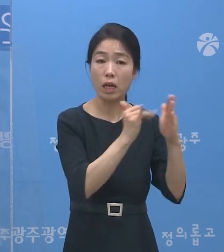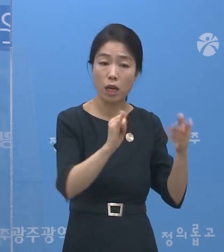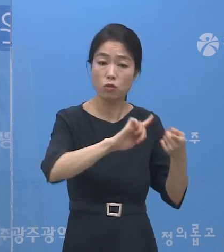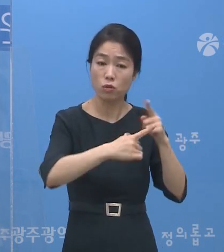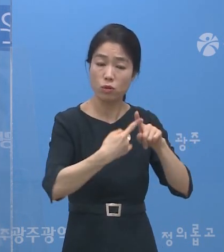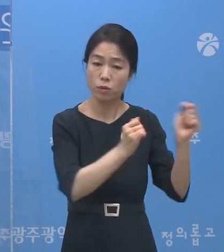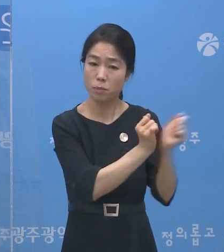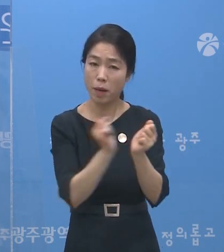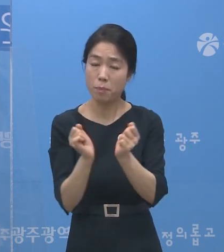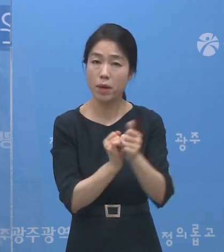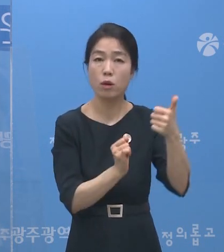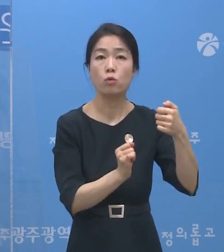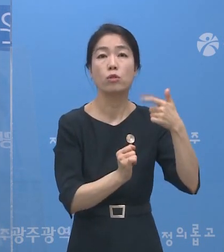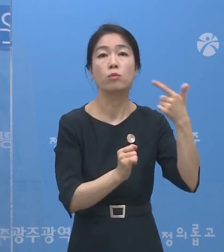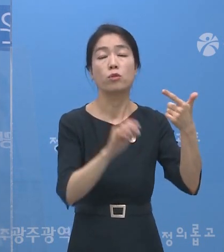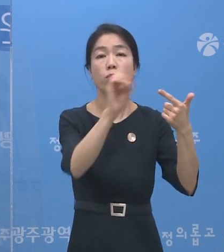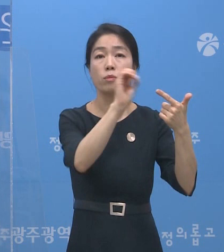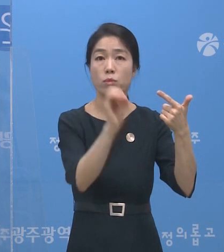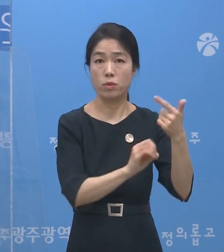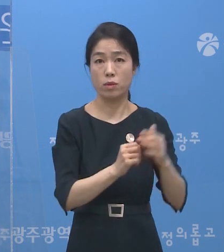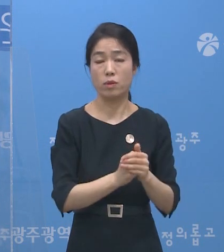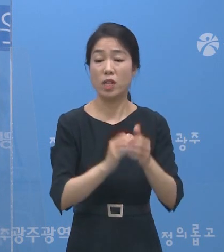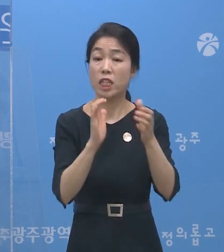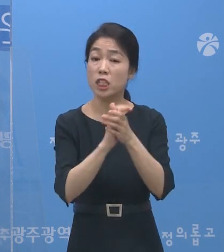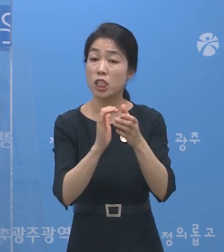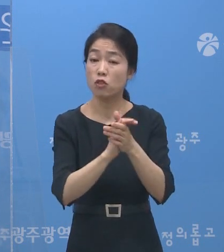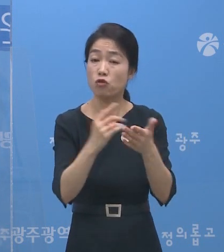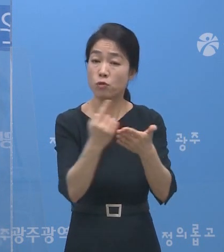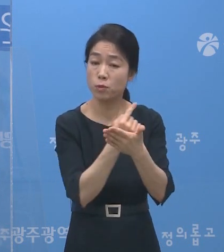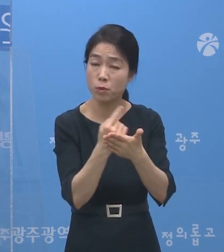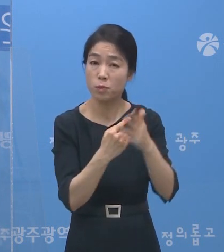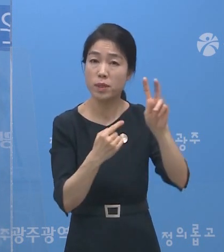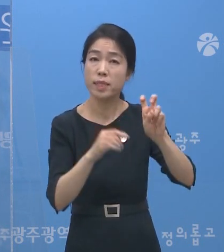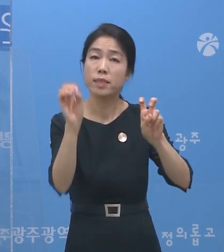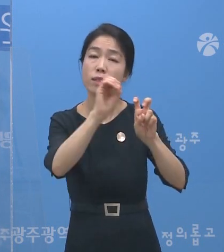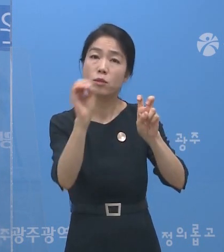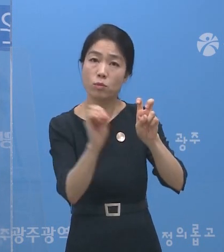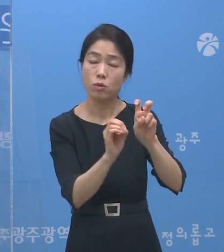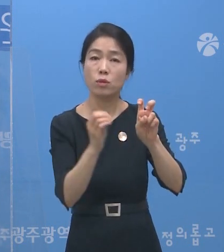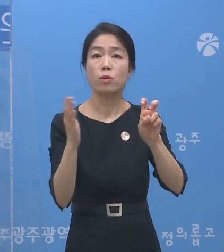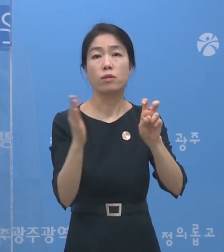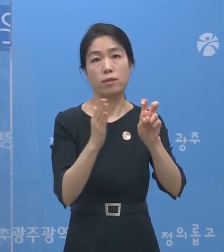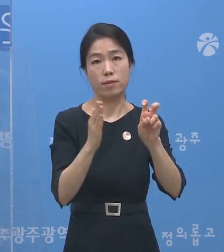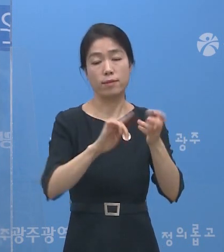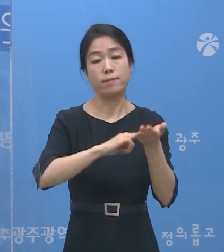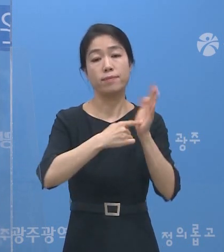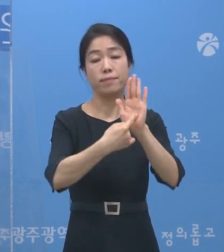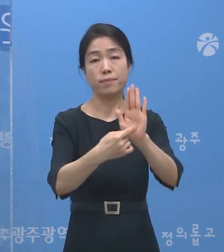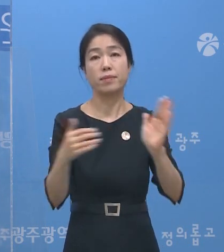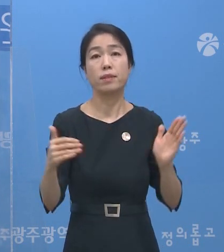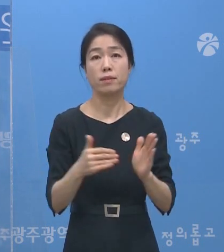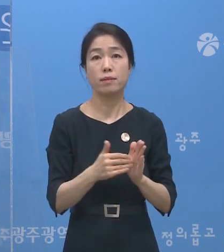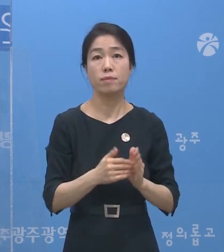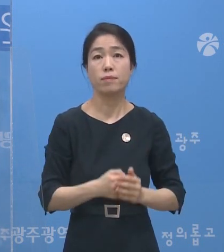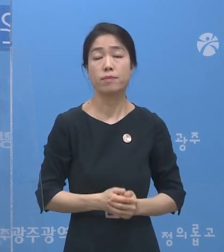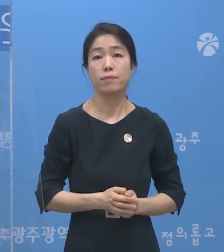전파가 56%, 지인 간 접촉이 20%에 달하는 것으로 나타났습니다.